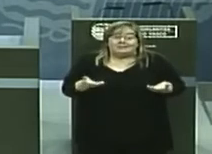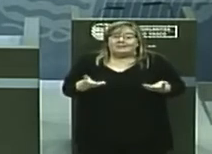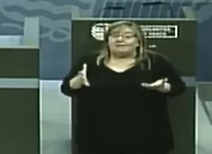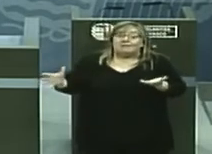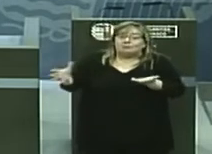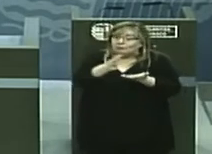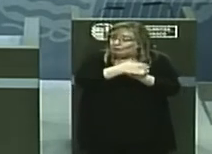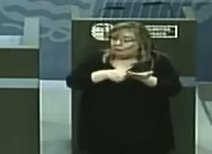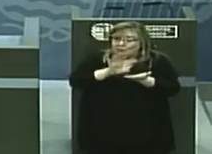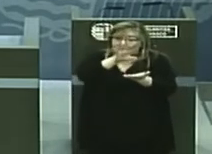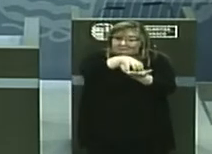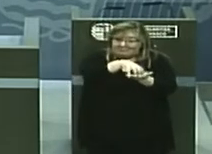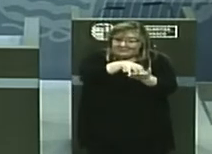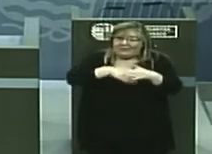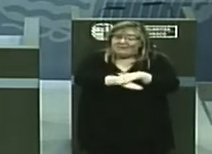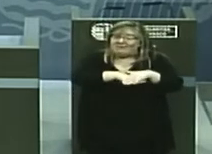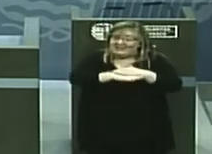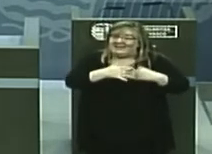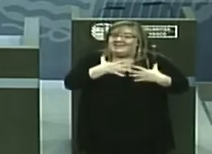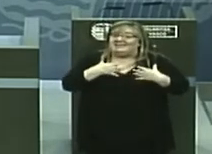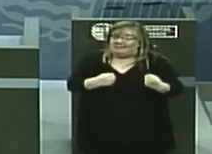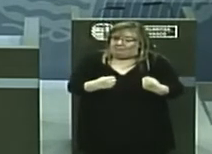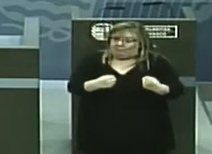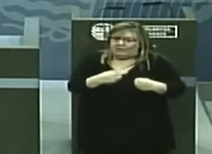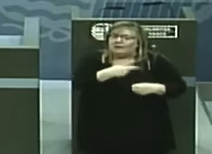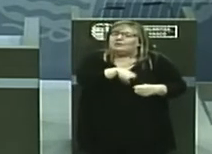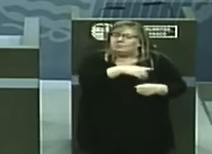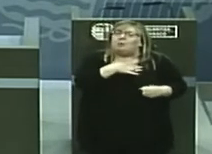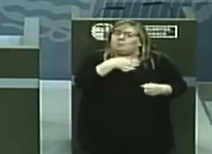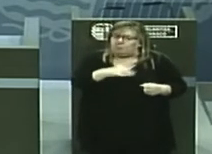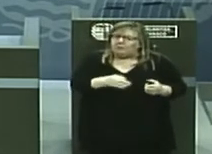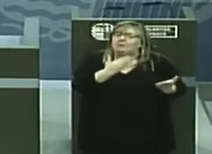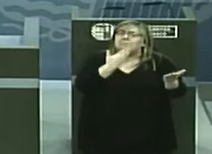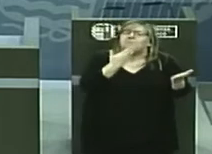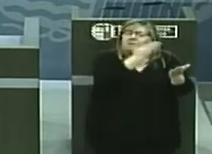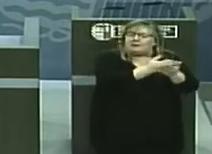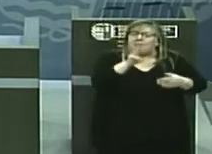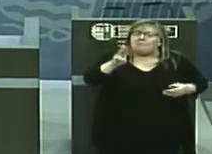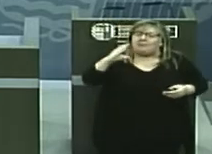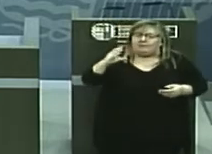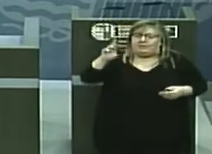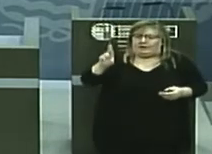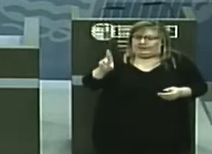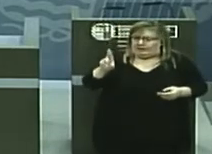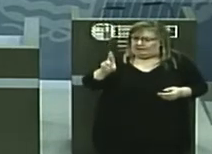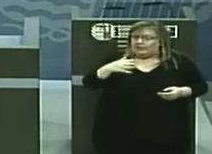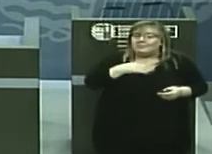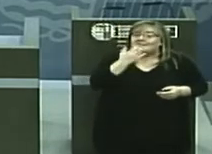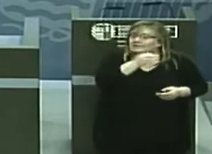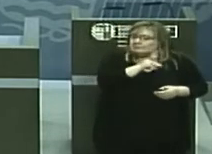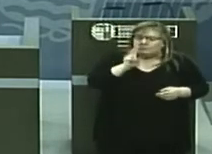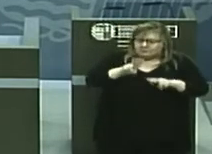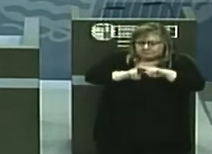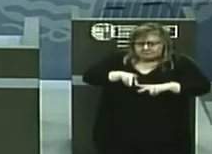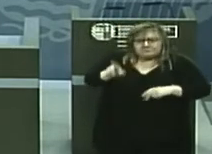los centros de atención primaria tienen capacidad para solicitar la realización de PCR a las personas que lo